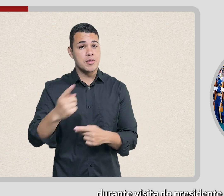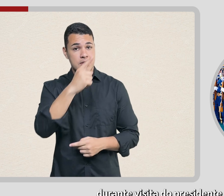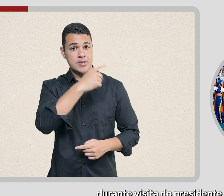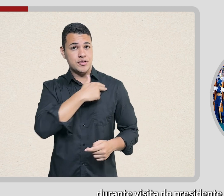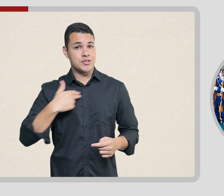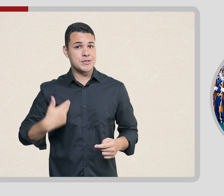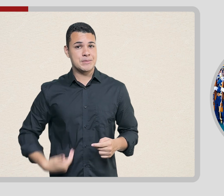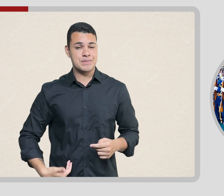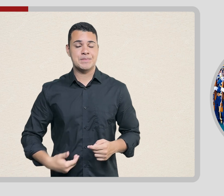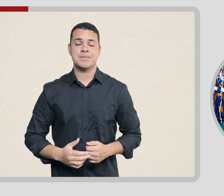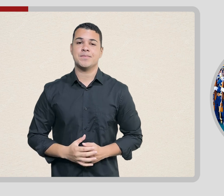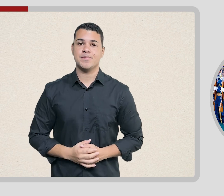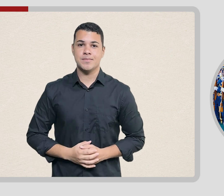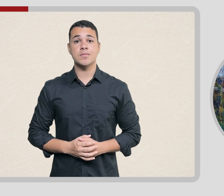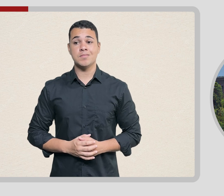China.